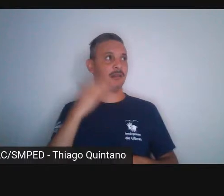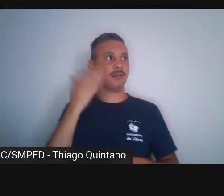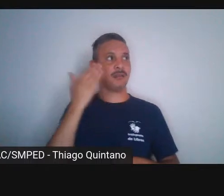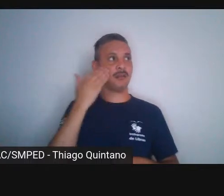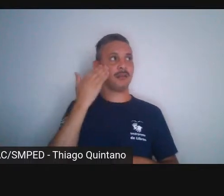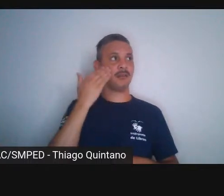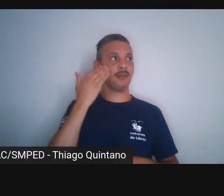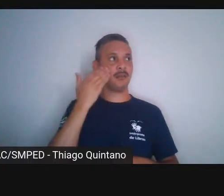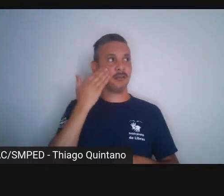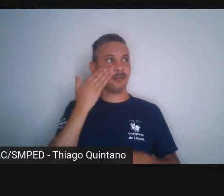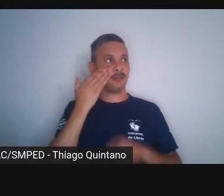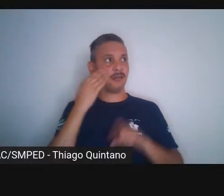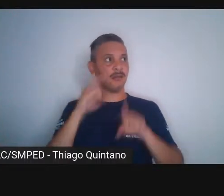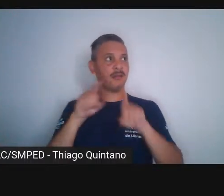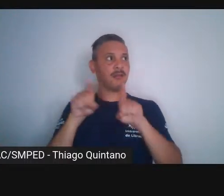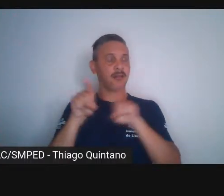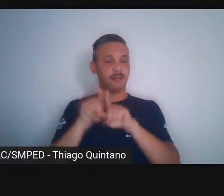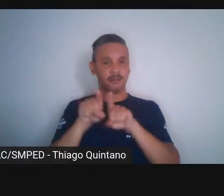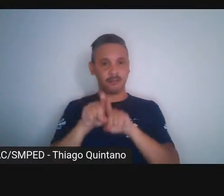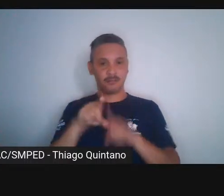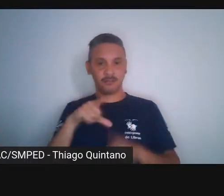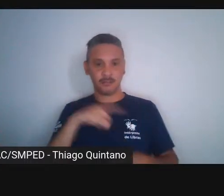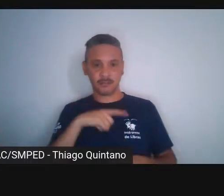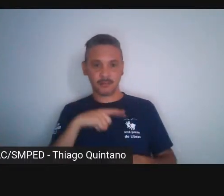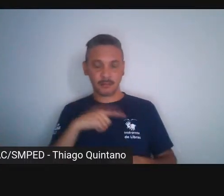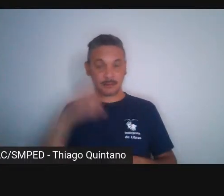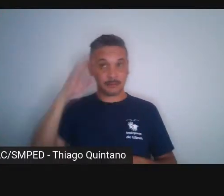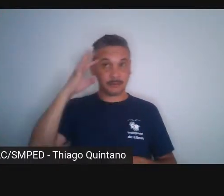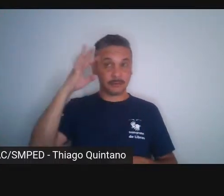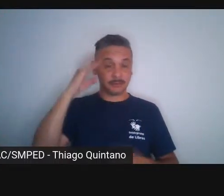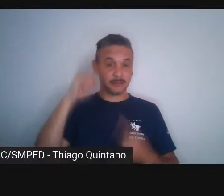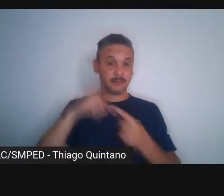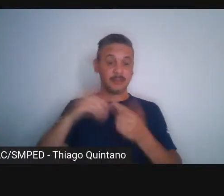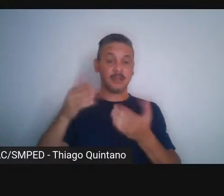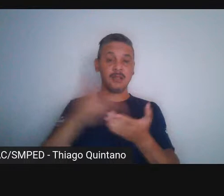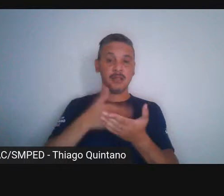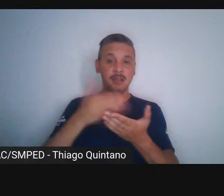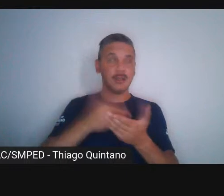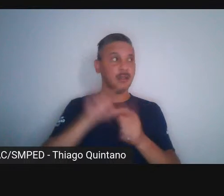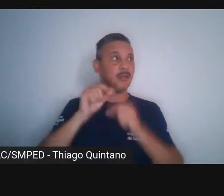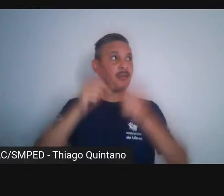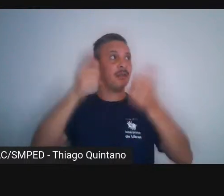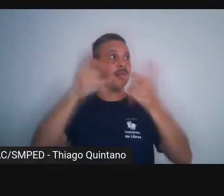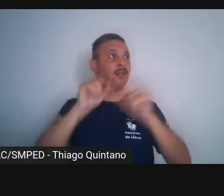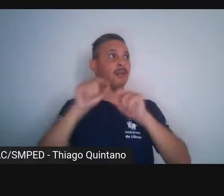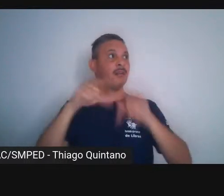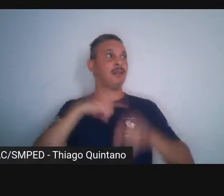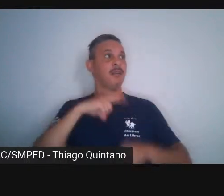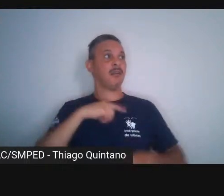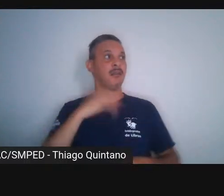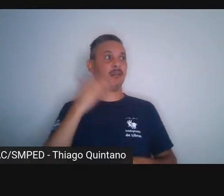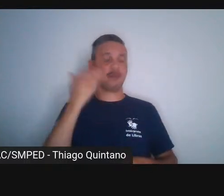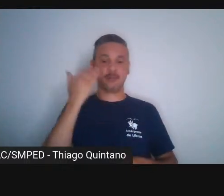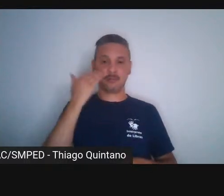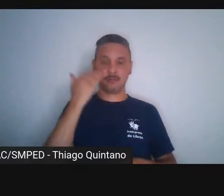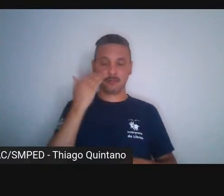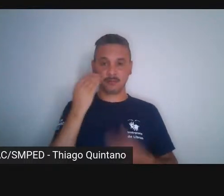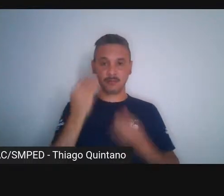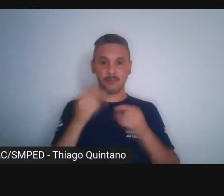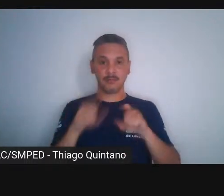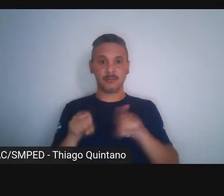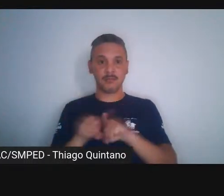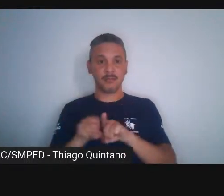o pensamento sobre o livro vem justamente de